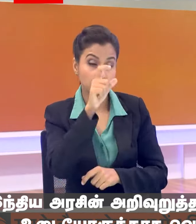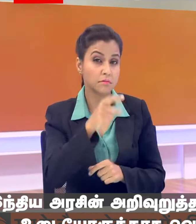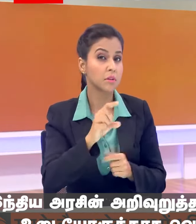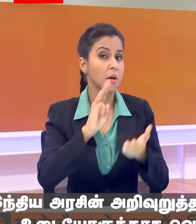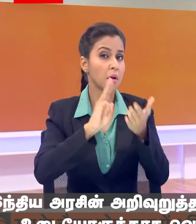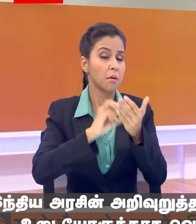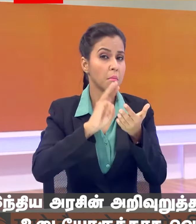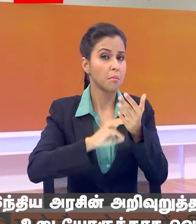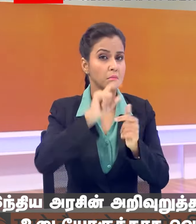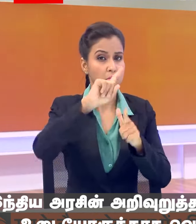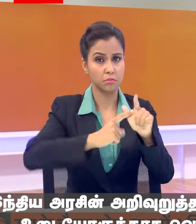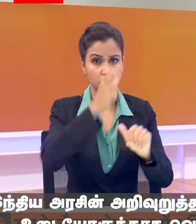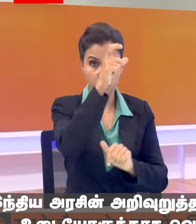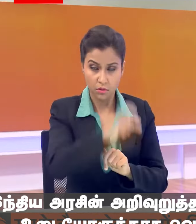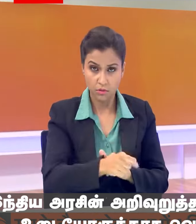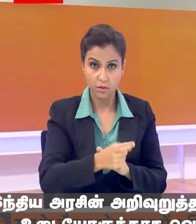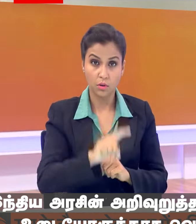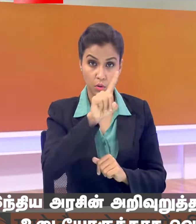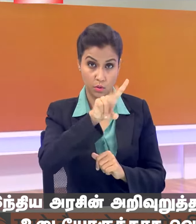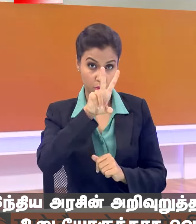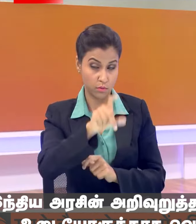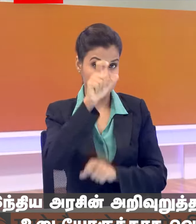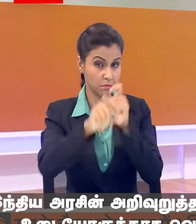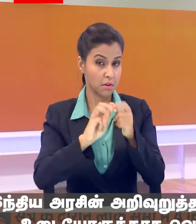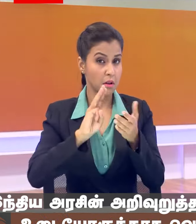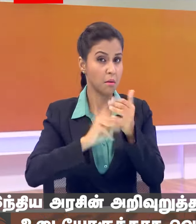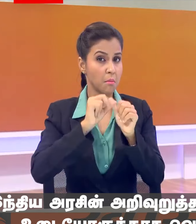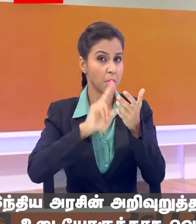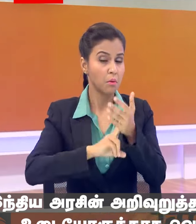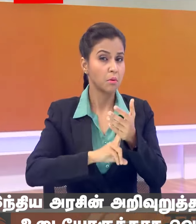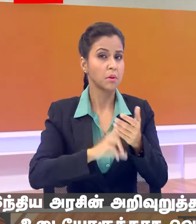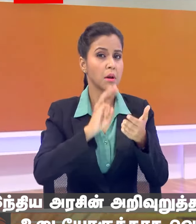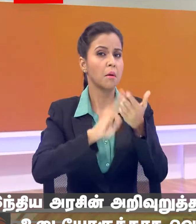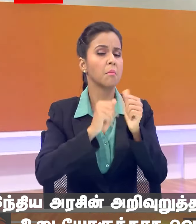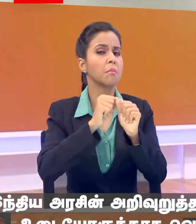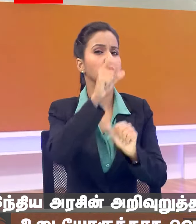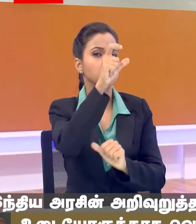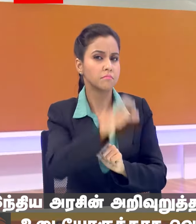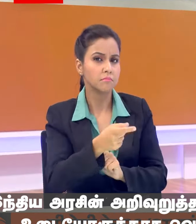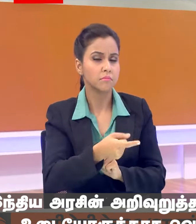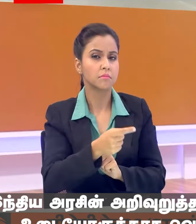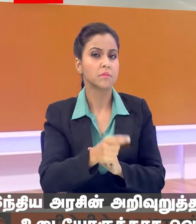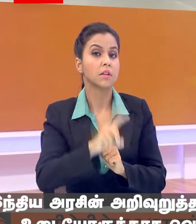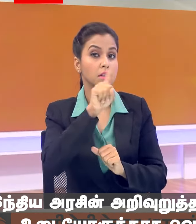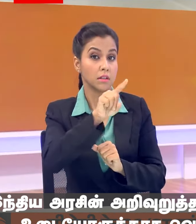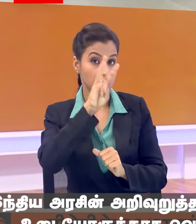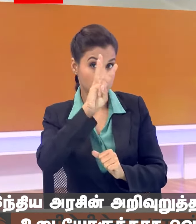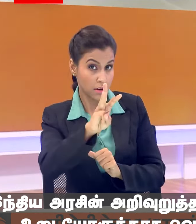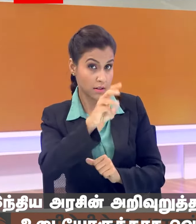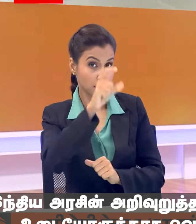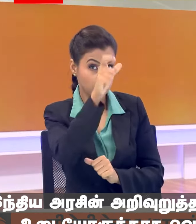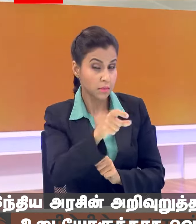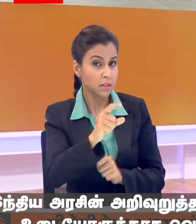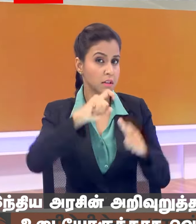Mohamed Javed, 12. Shri Maulana Mahibulla, 13. Shri Kalyan